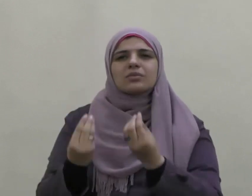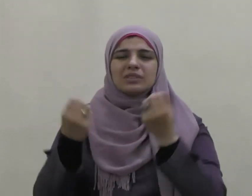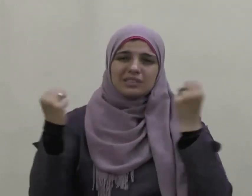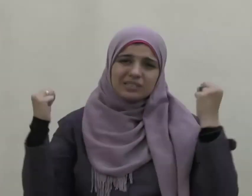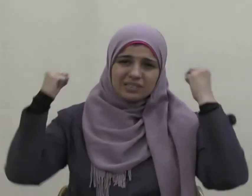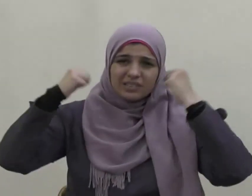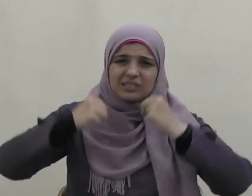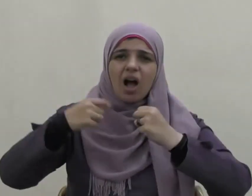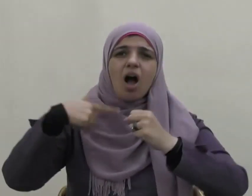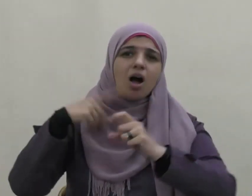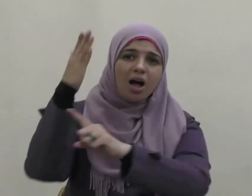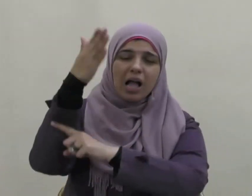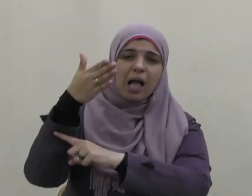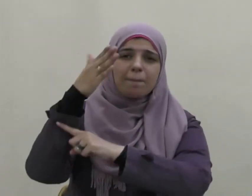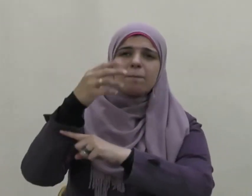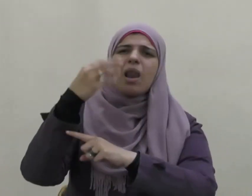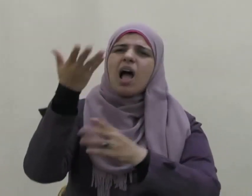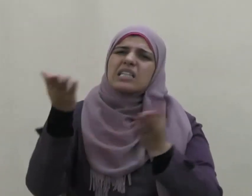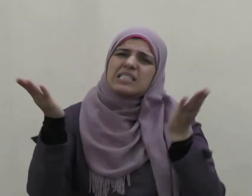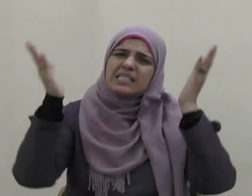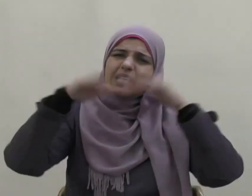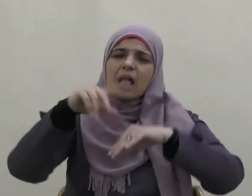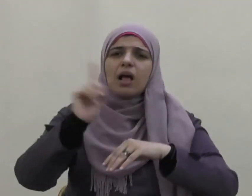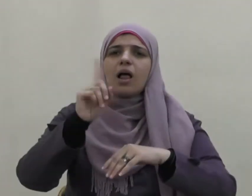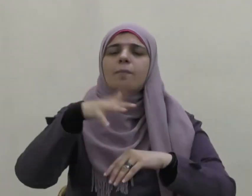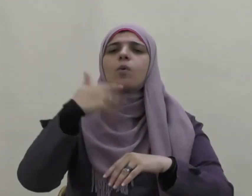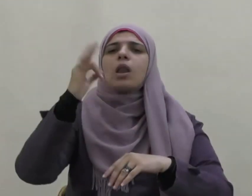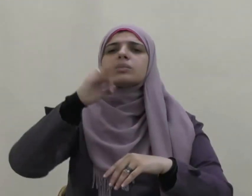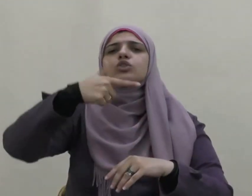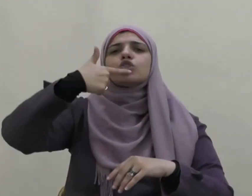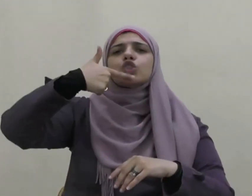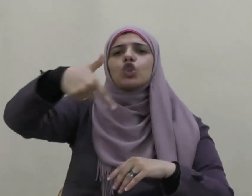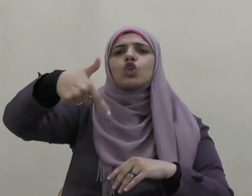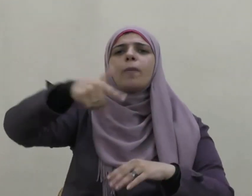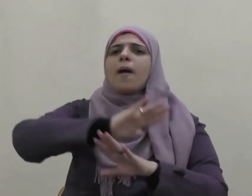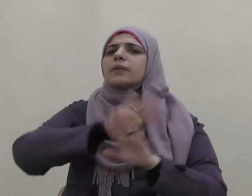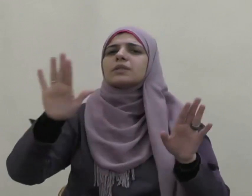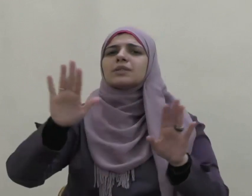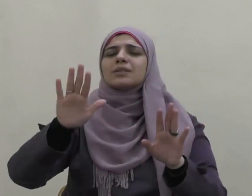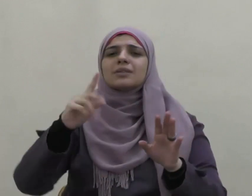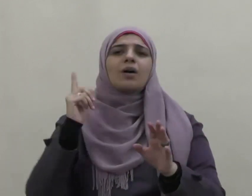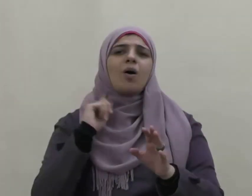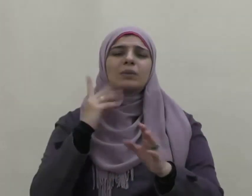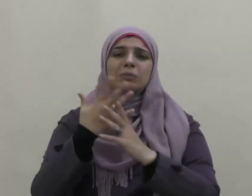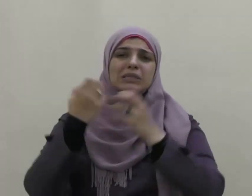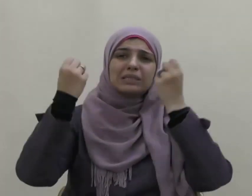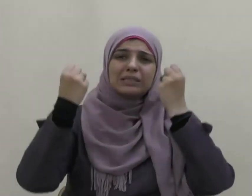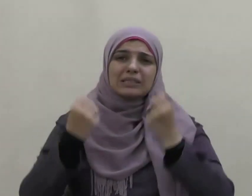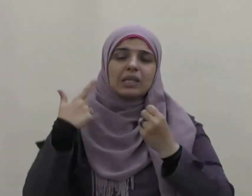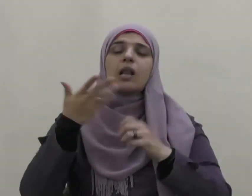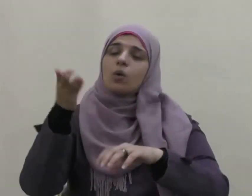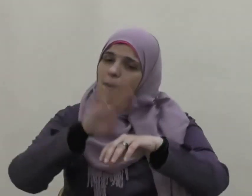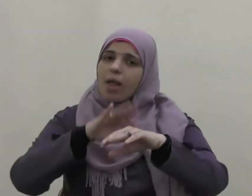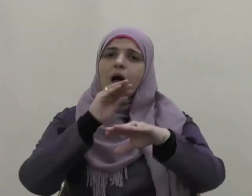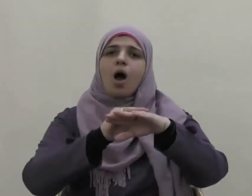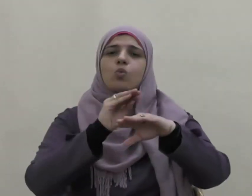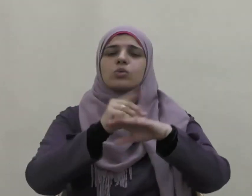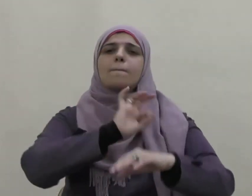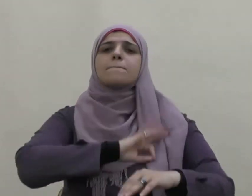على البعير أكثر من ست مائة ركل كما أوصى بالرحمة بها